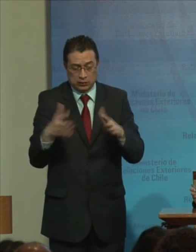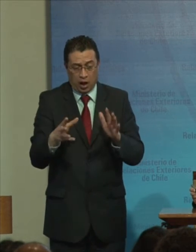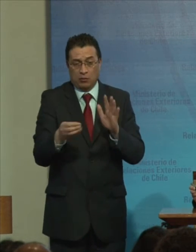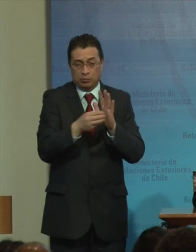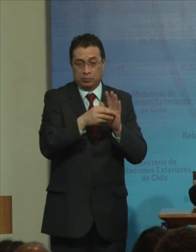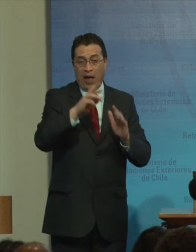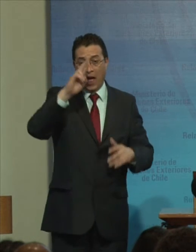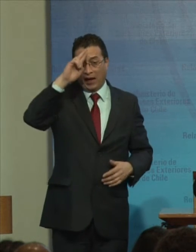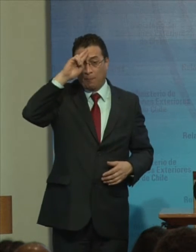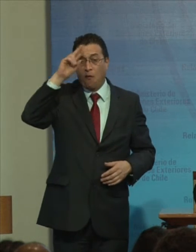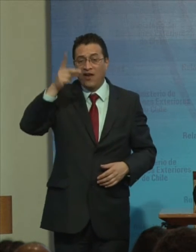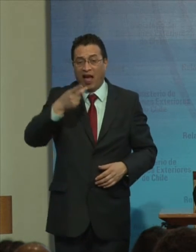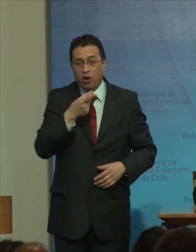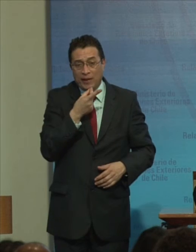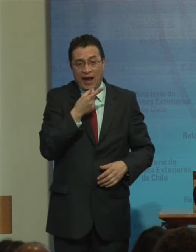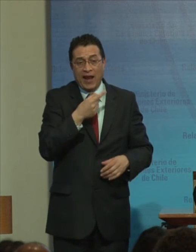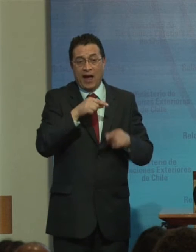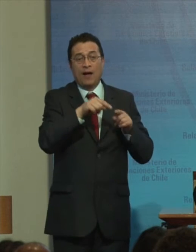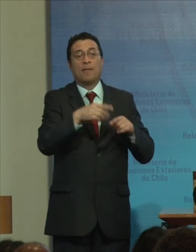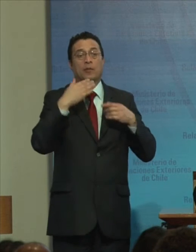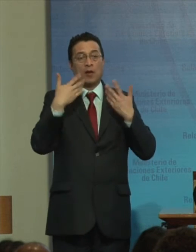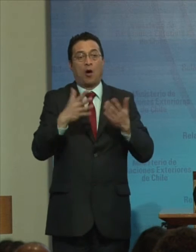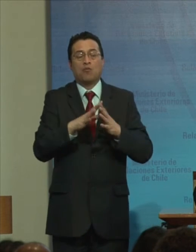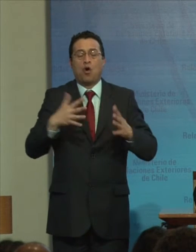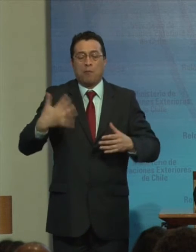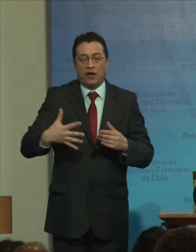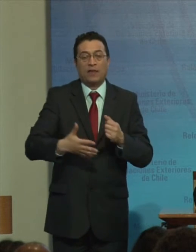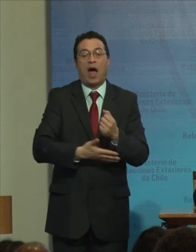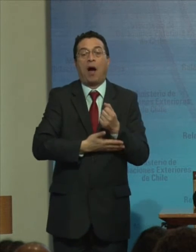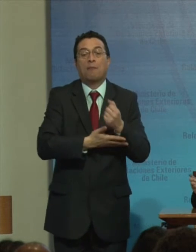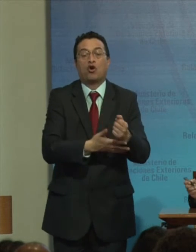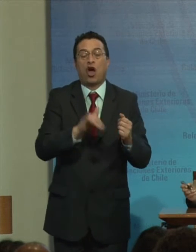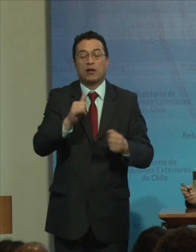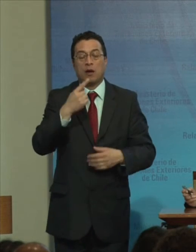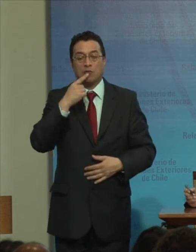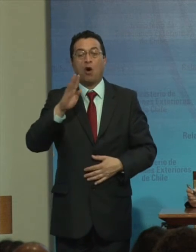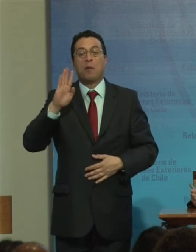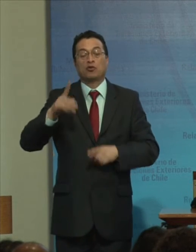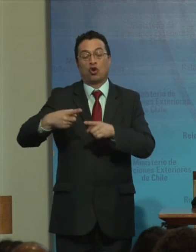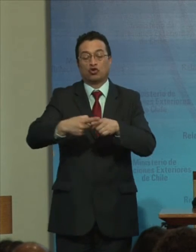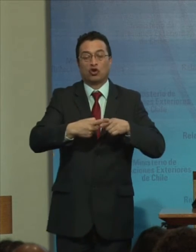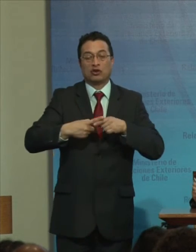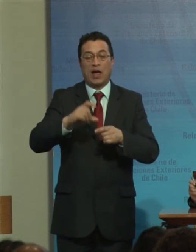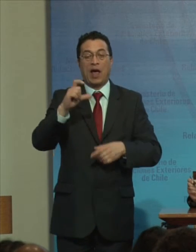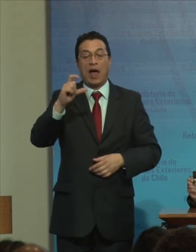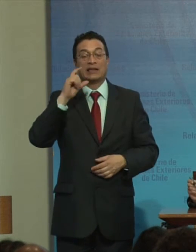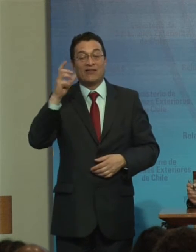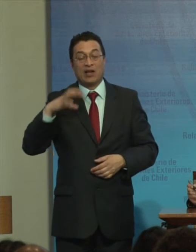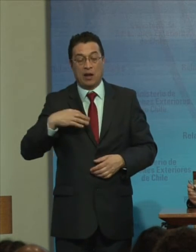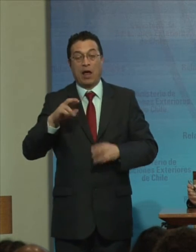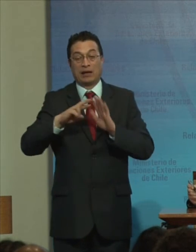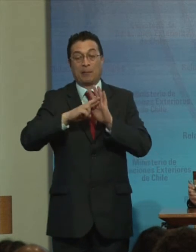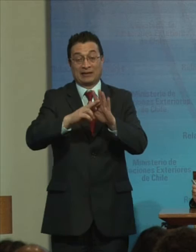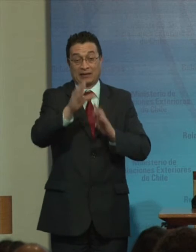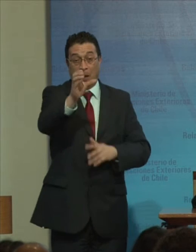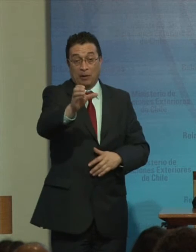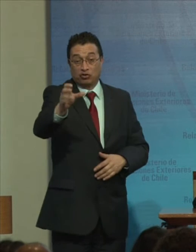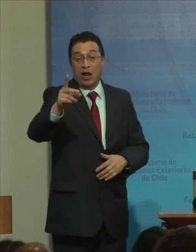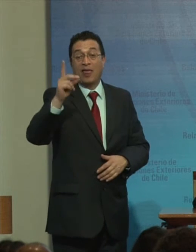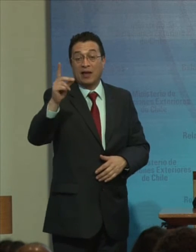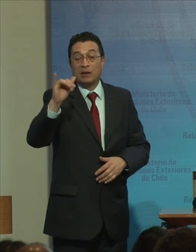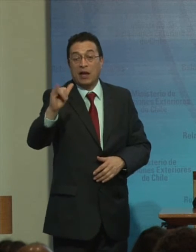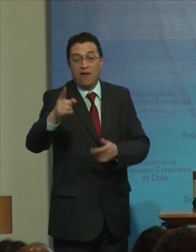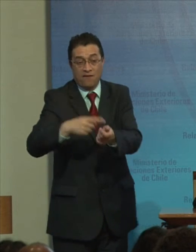la República Dominicana Ha sido fundamental El apoyo Y compromiso De la sociedad civil Que representa A la persona Con discapacidad Y sus